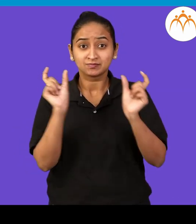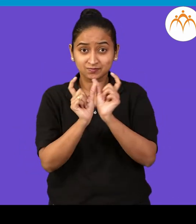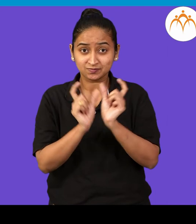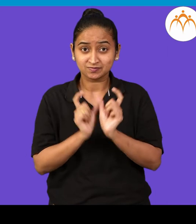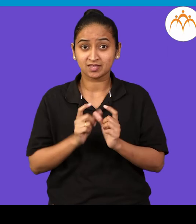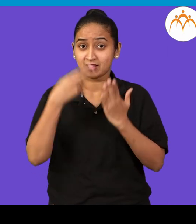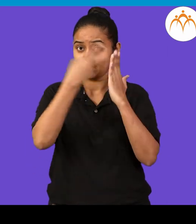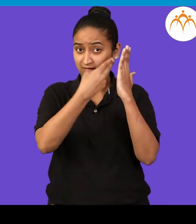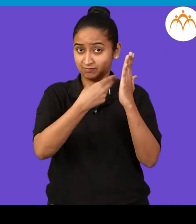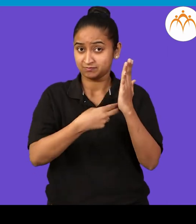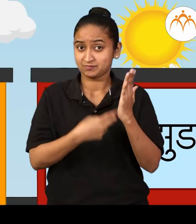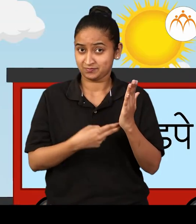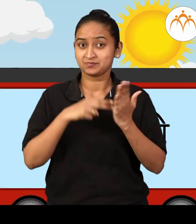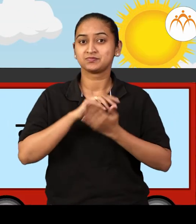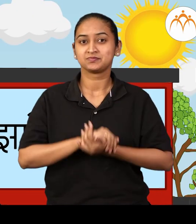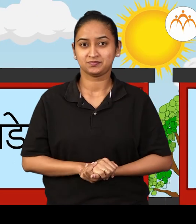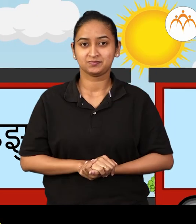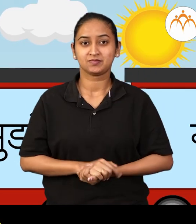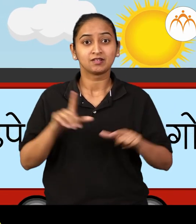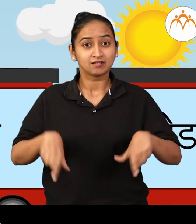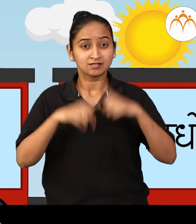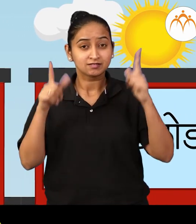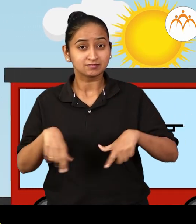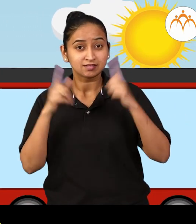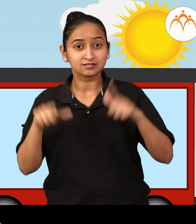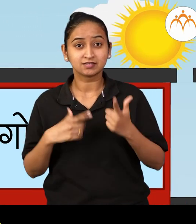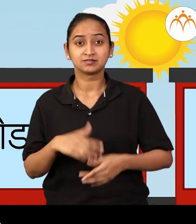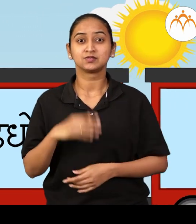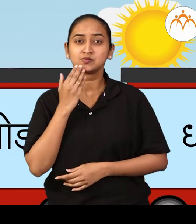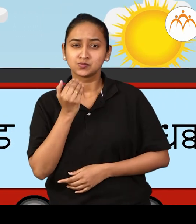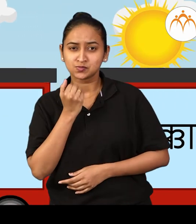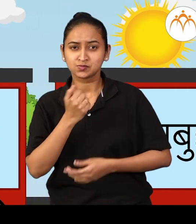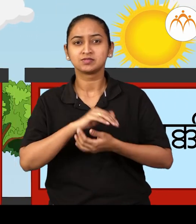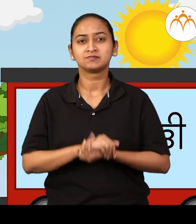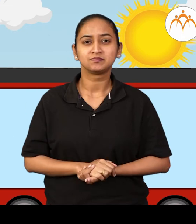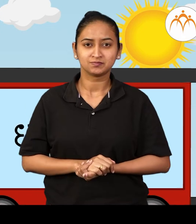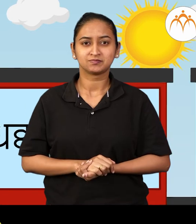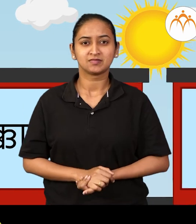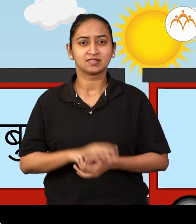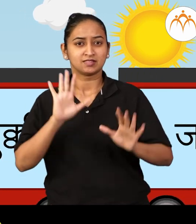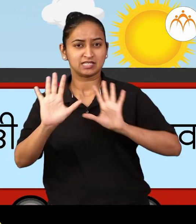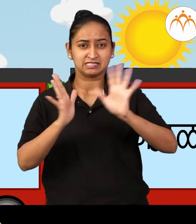शब्दांचे यादी बगुया, जाडे जुर्पे, गोड धोड, धक्का बुक्की,